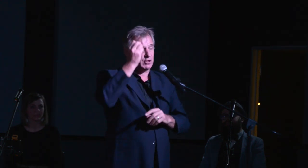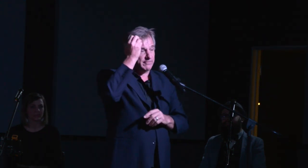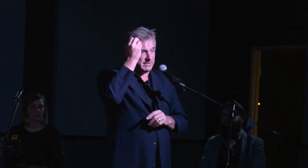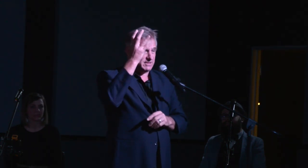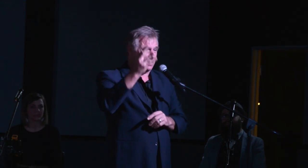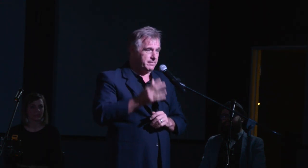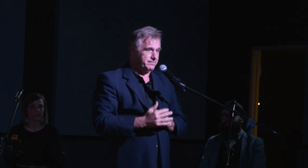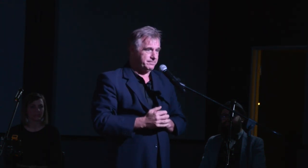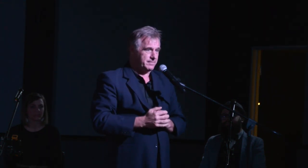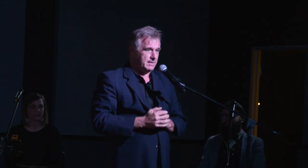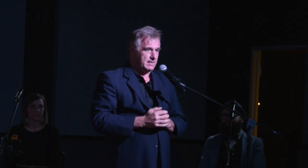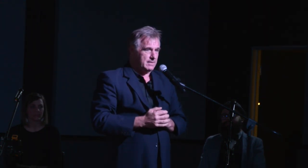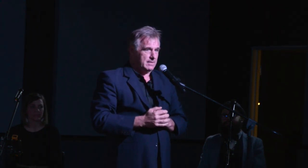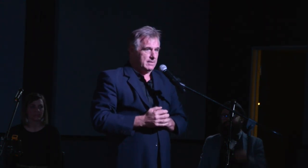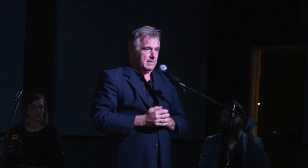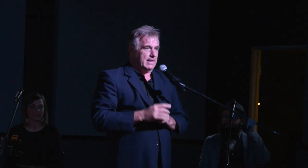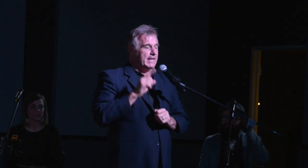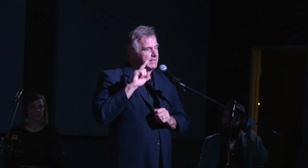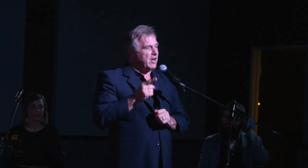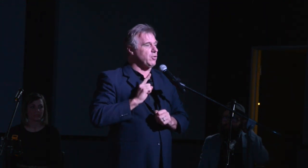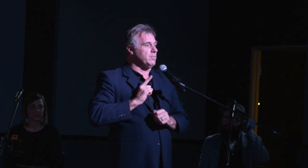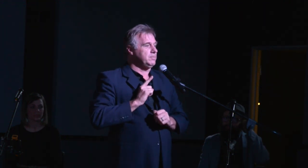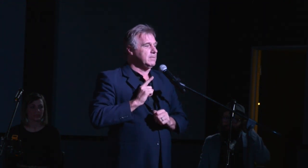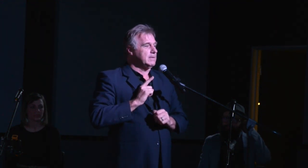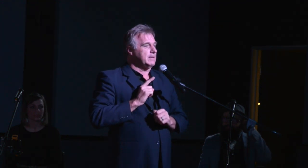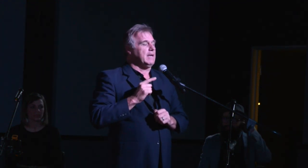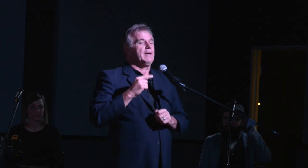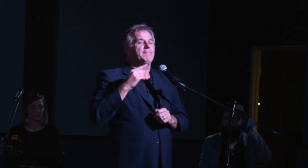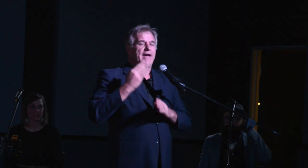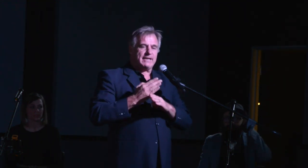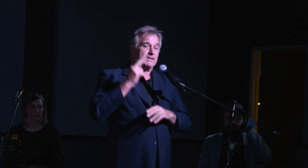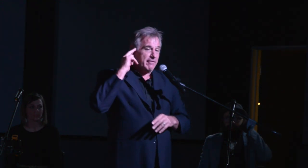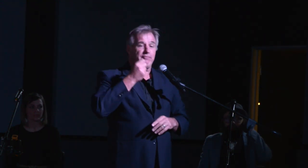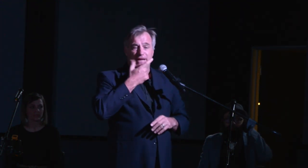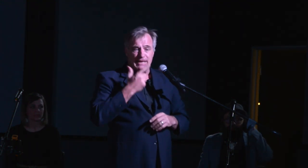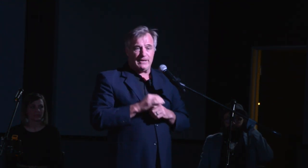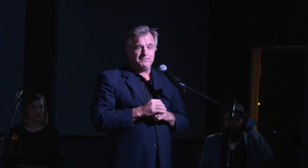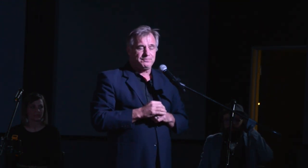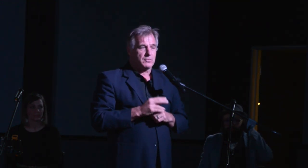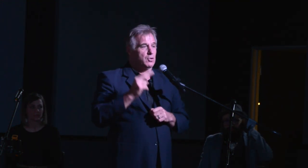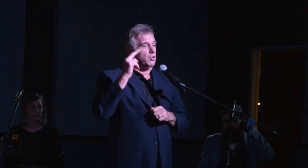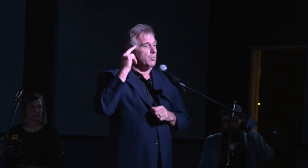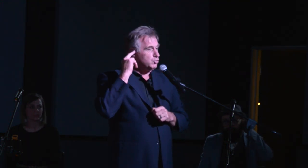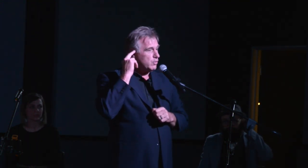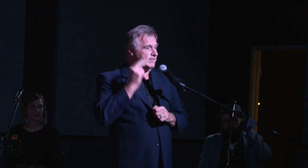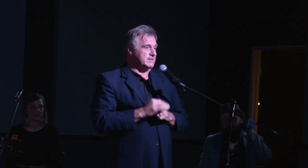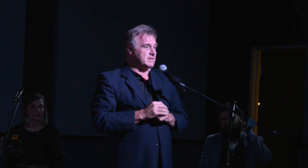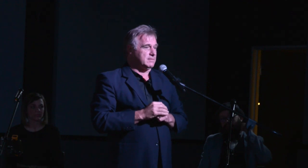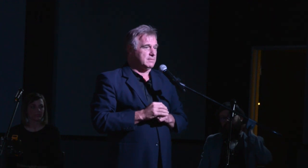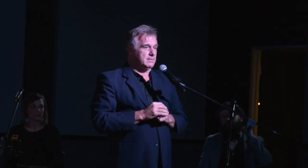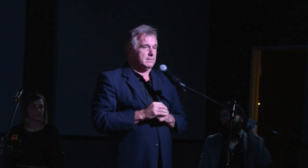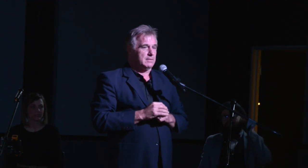kerk wat hulle verstaan. En daarom werk Def Friendly om